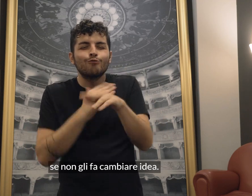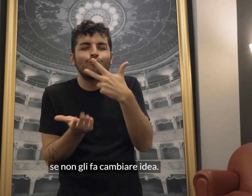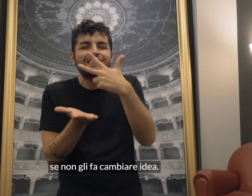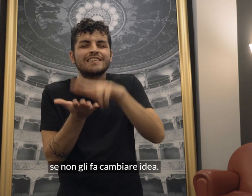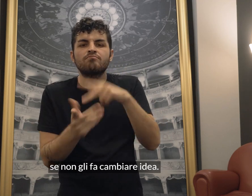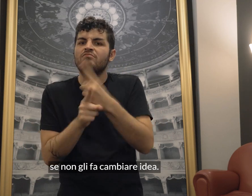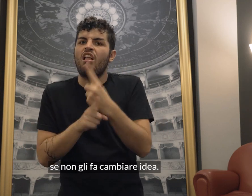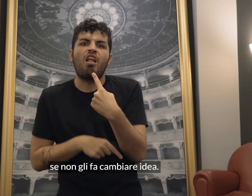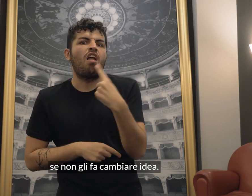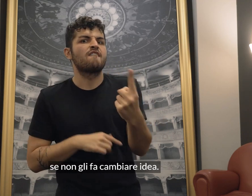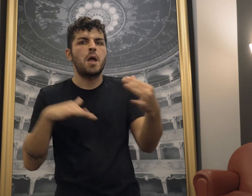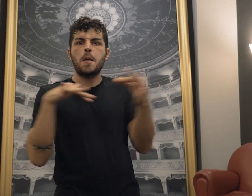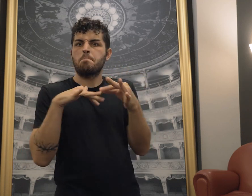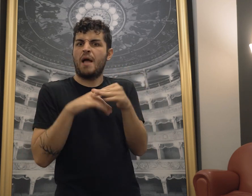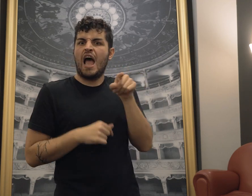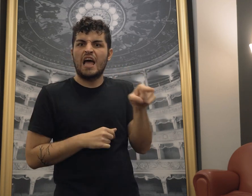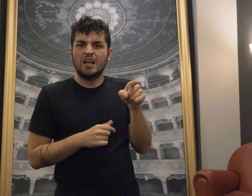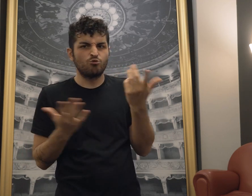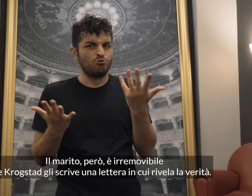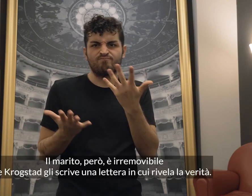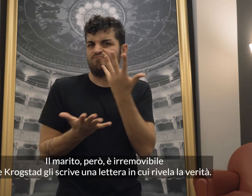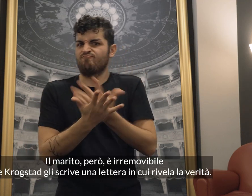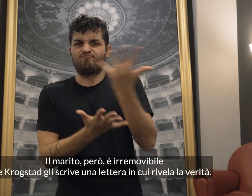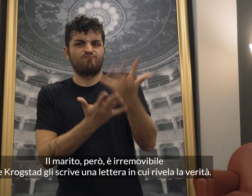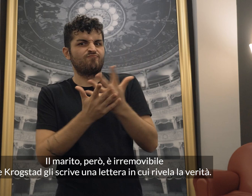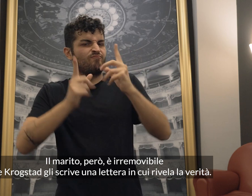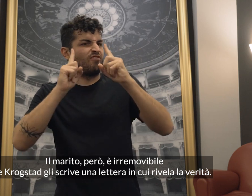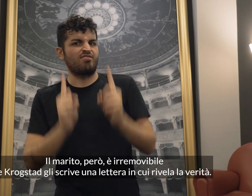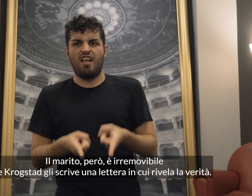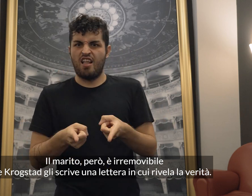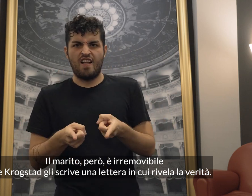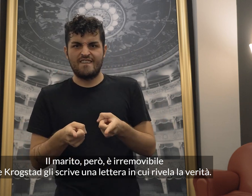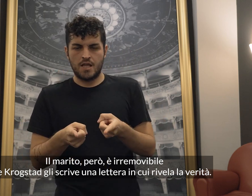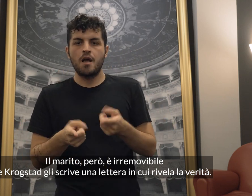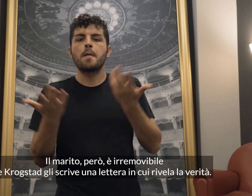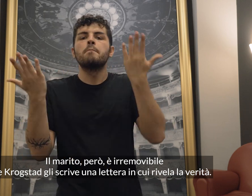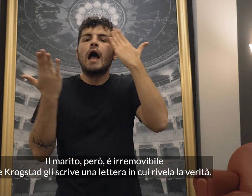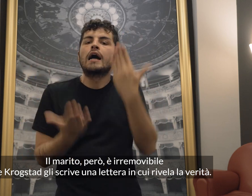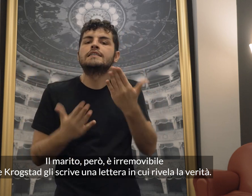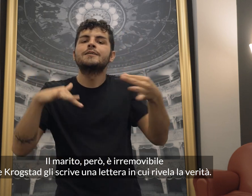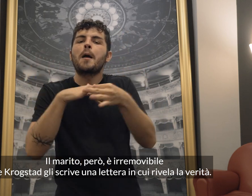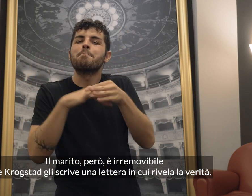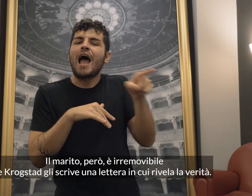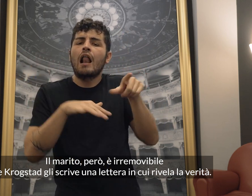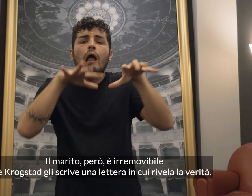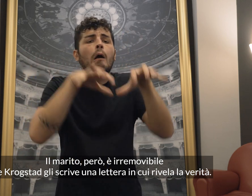cambiare idea. Il marito, però, è irremovibile